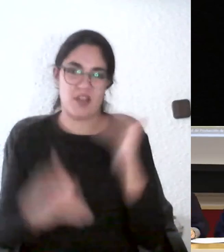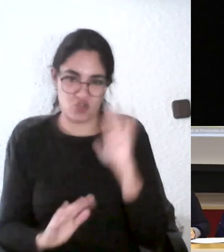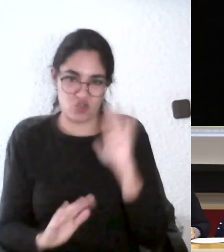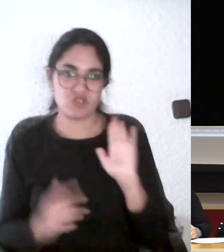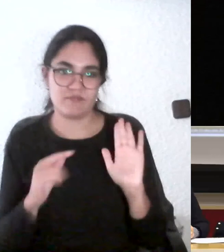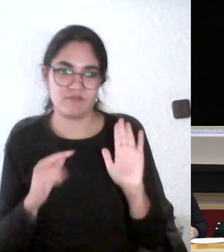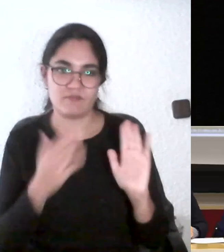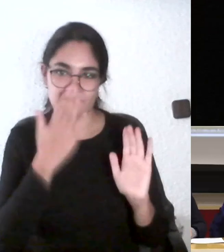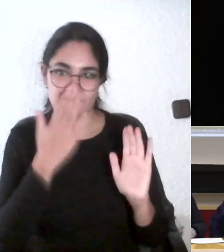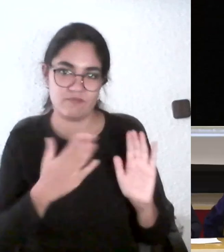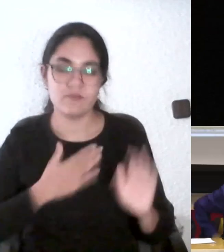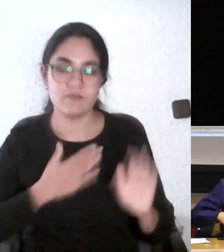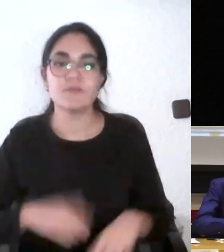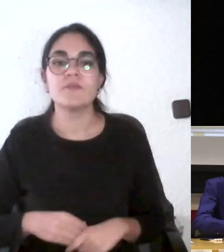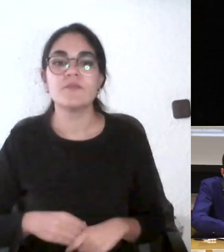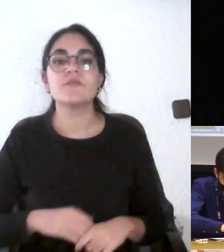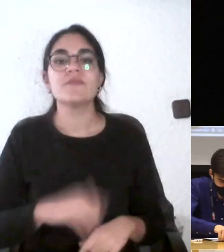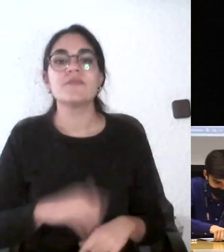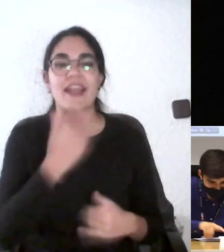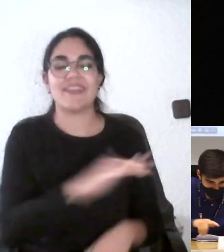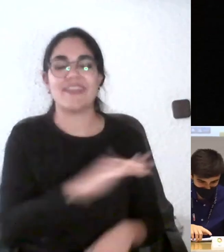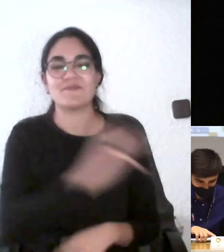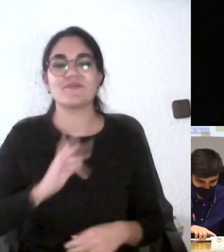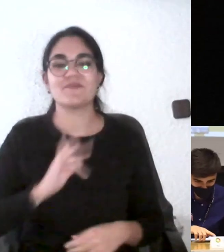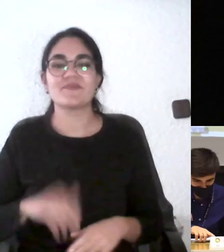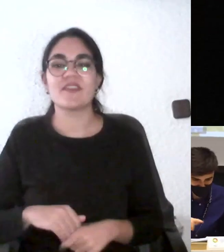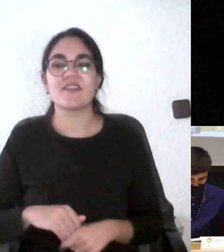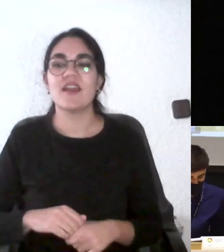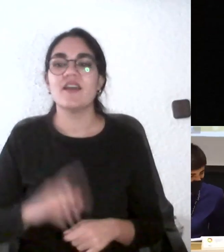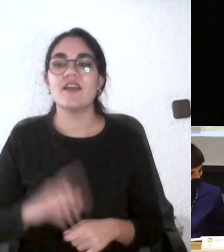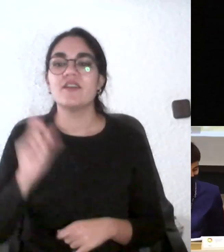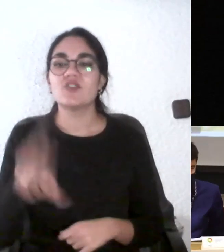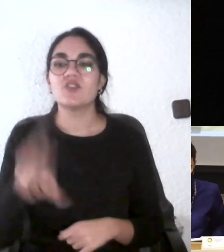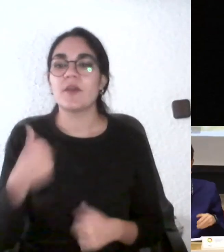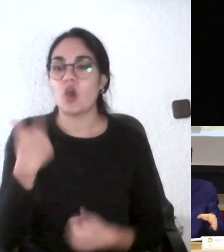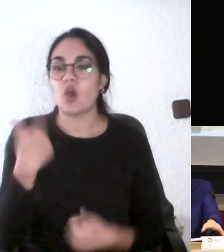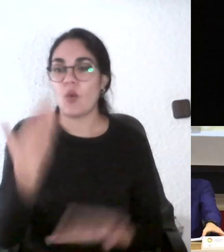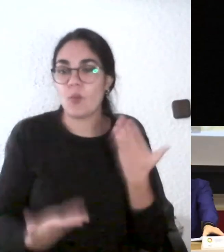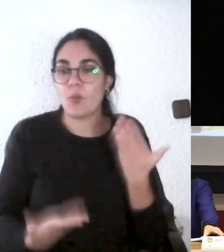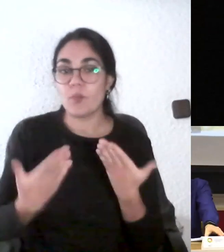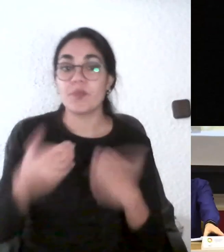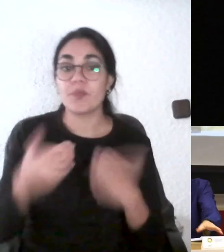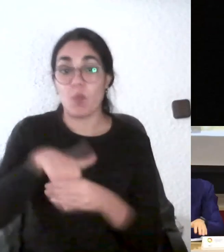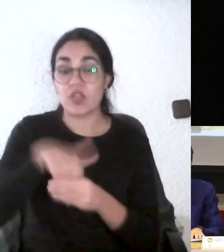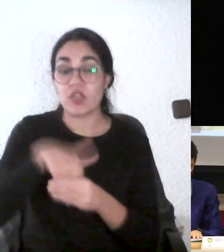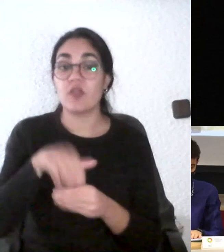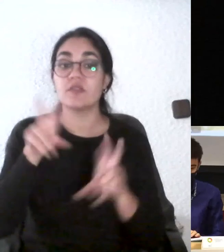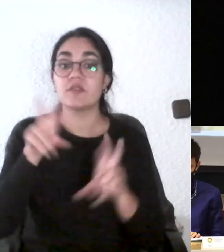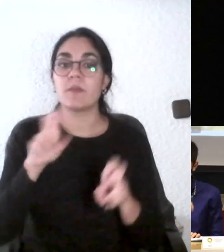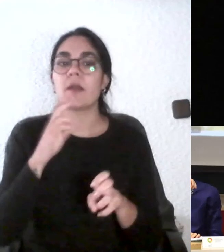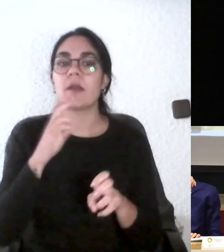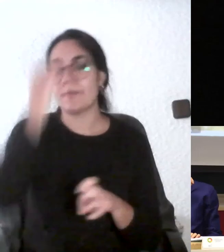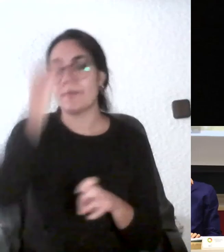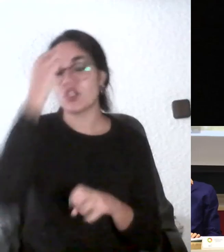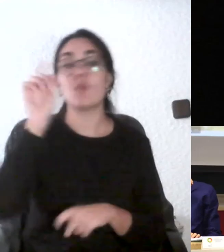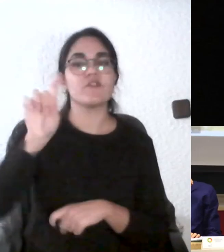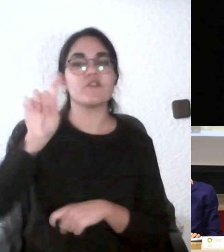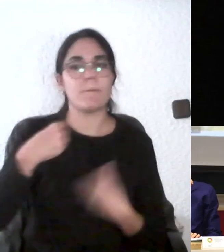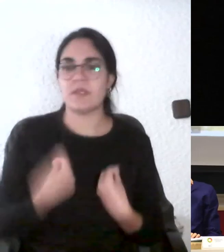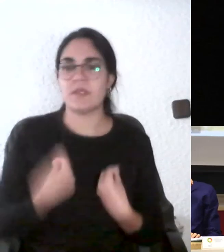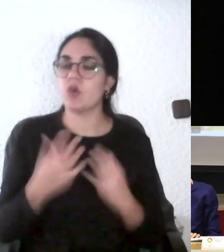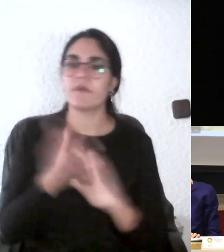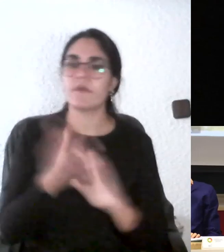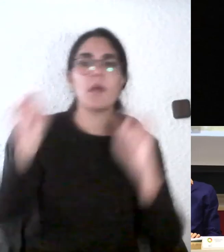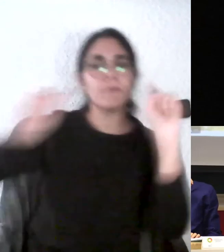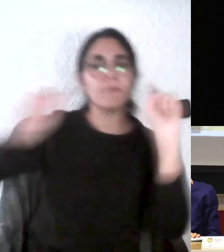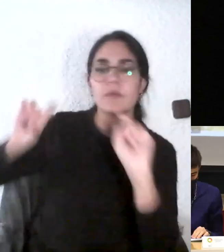usted Raquel bueno yo he votado marca de la opción del mismo docente y creo que en